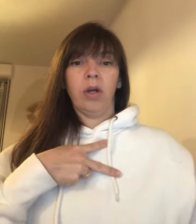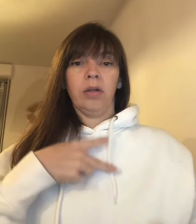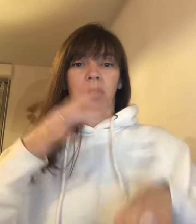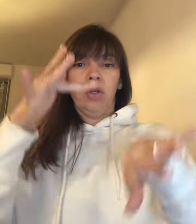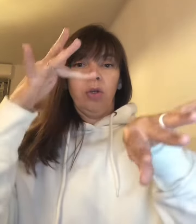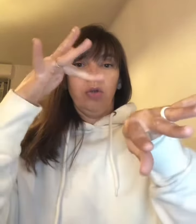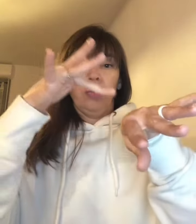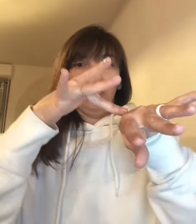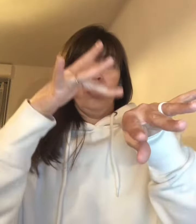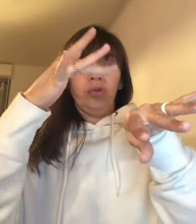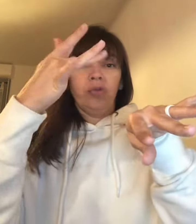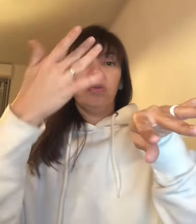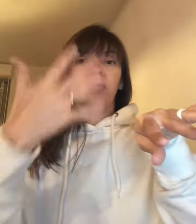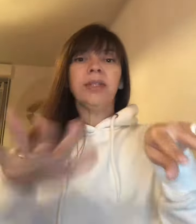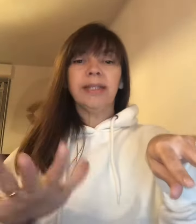touche fini